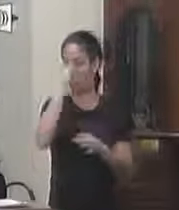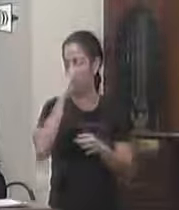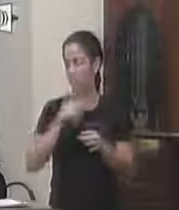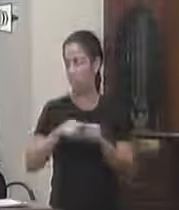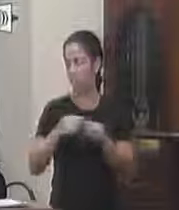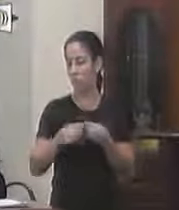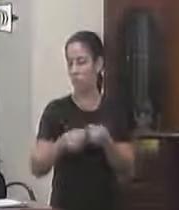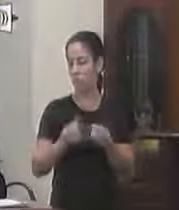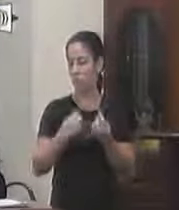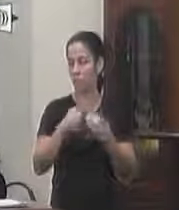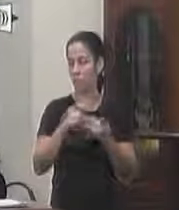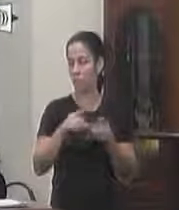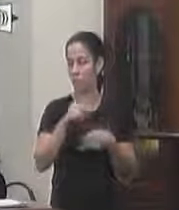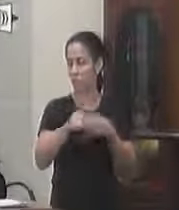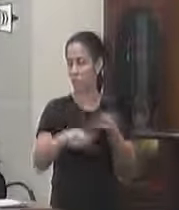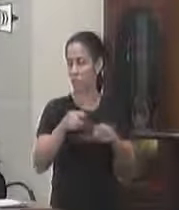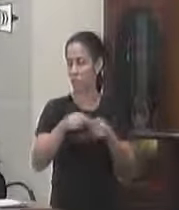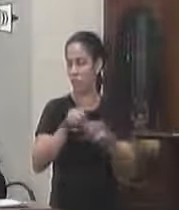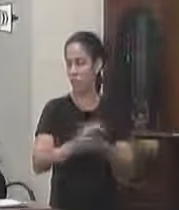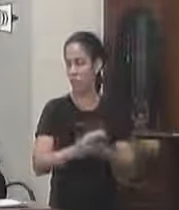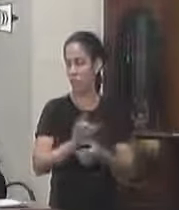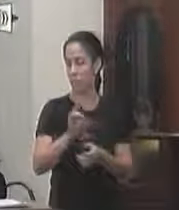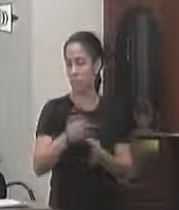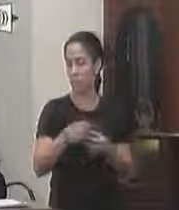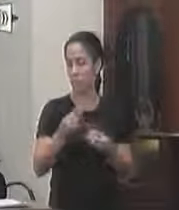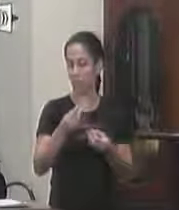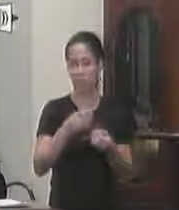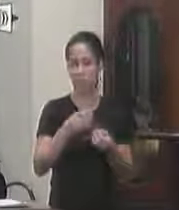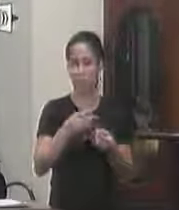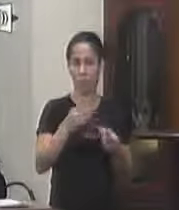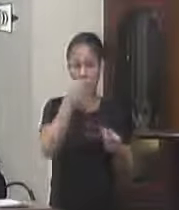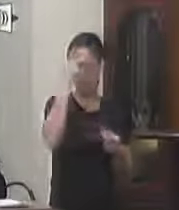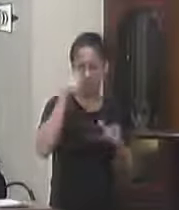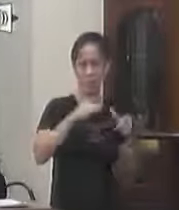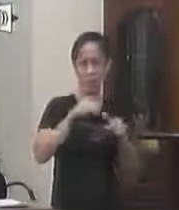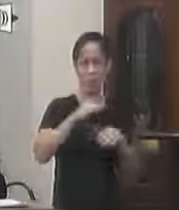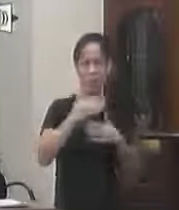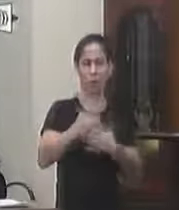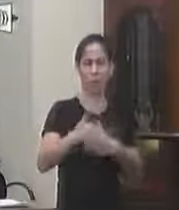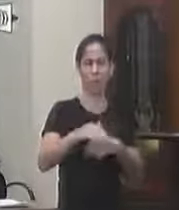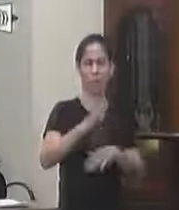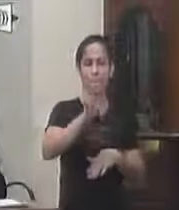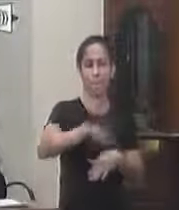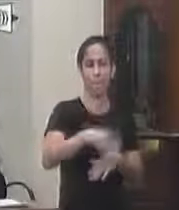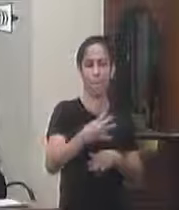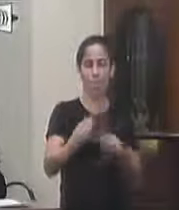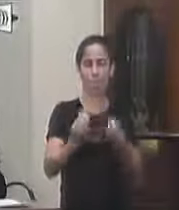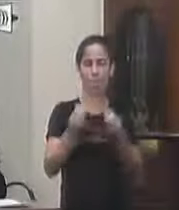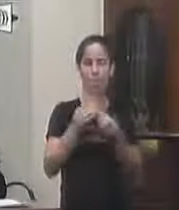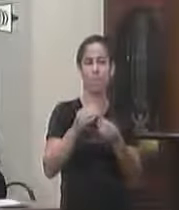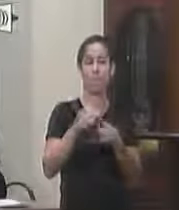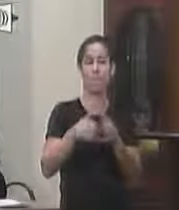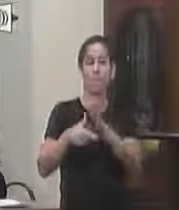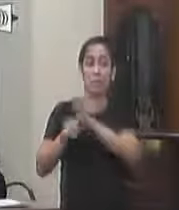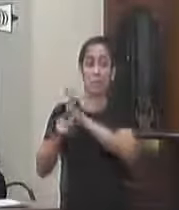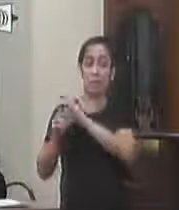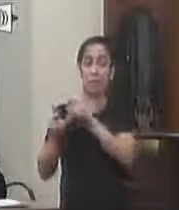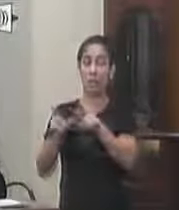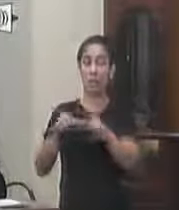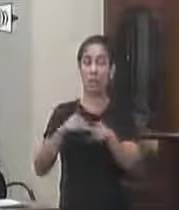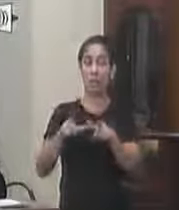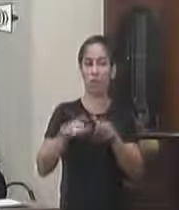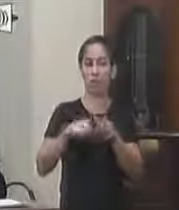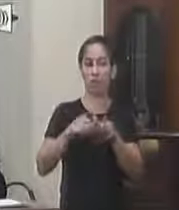administração pública notadamente no que se refere a servidores e órgãos do poder executivo precedente assim somente nas hipóteses previstas no artigo